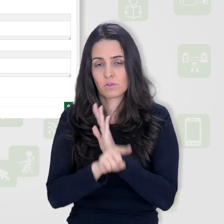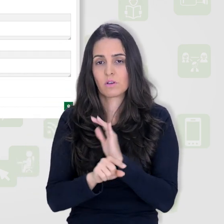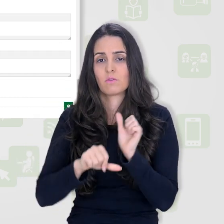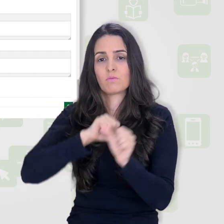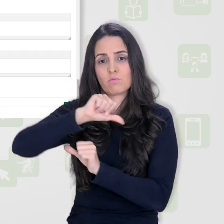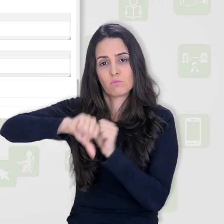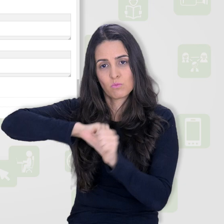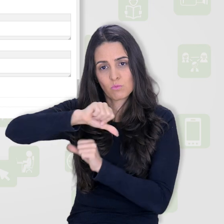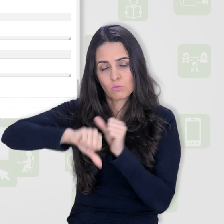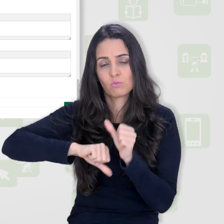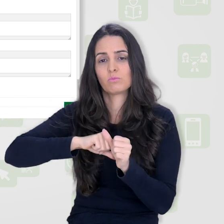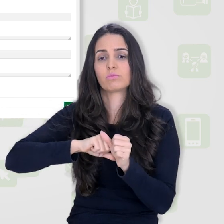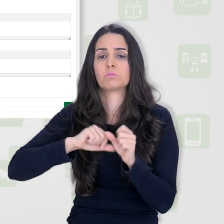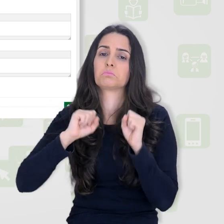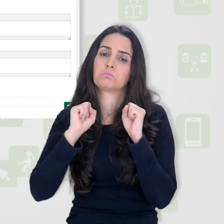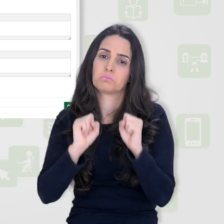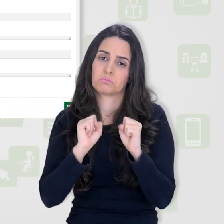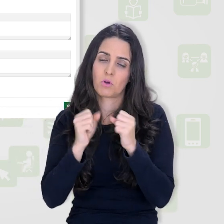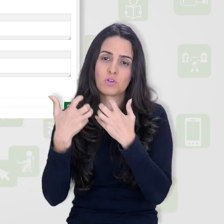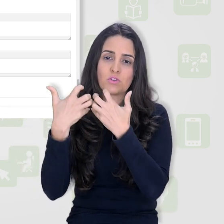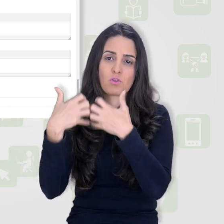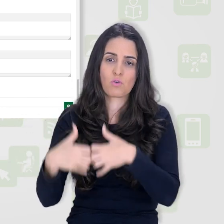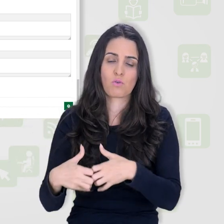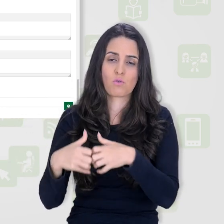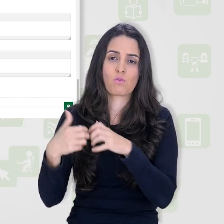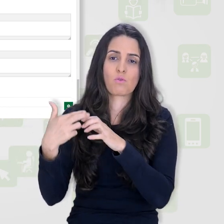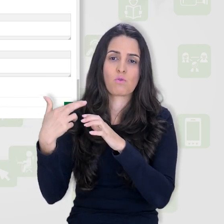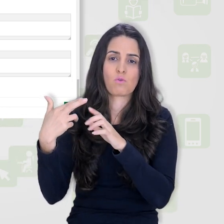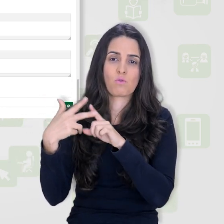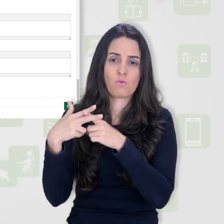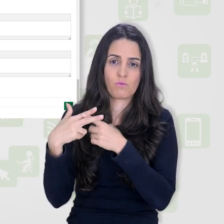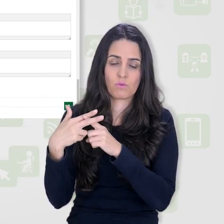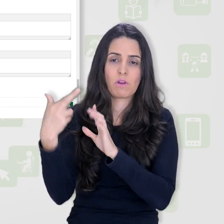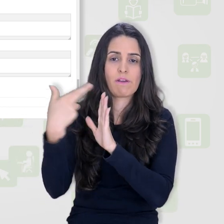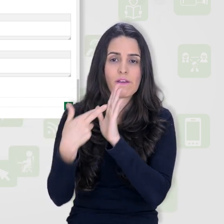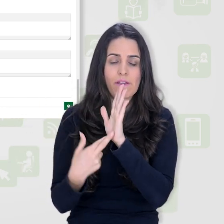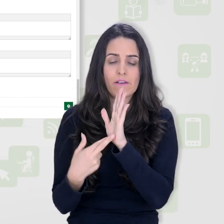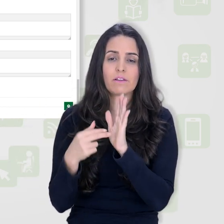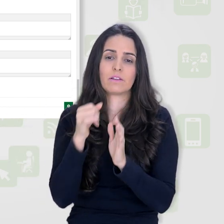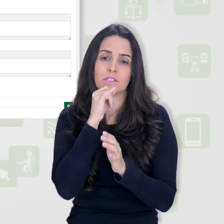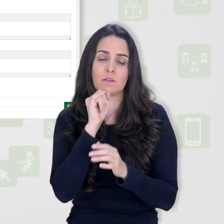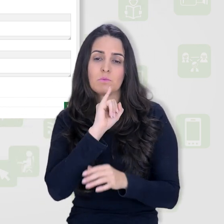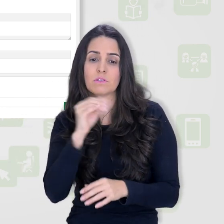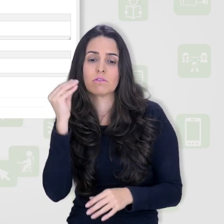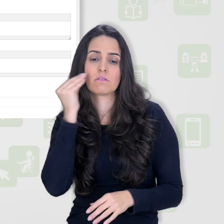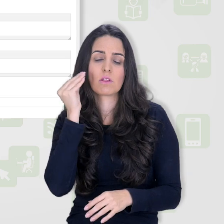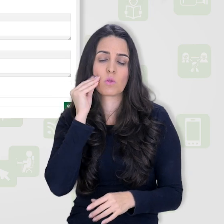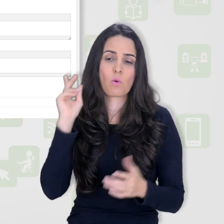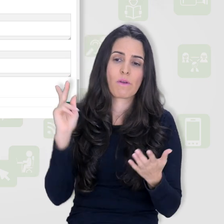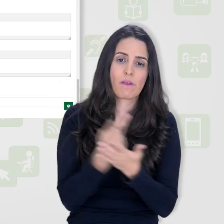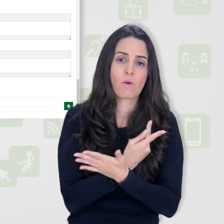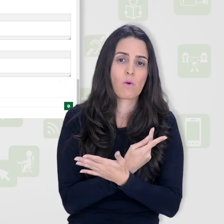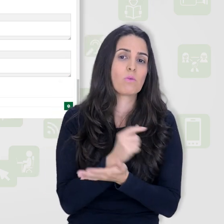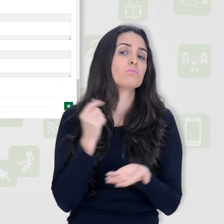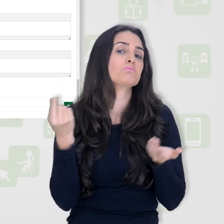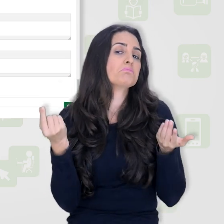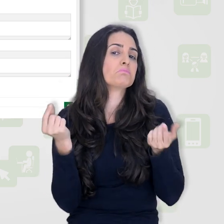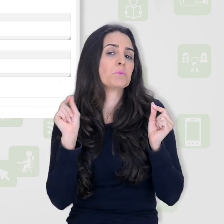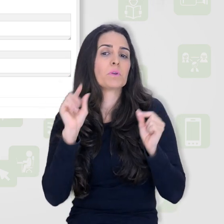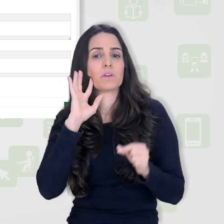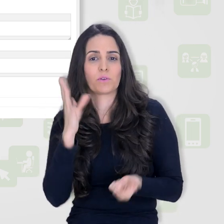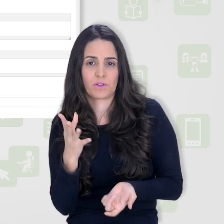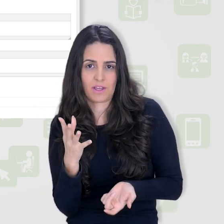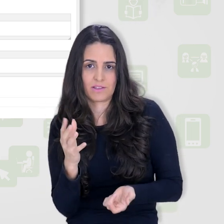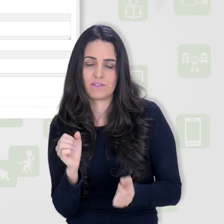configurado para múltiplas tentativas, você pode aqui configurar então a penalidade para cada tentativa incorreta.